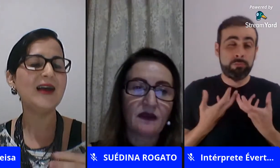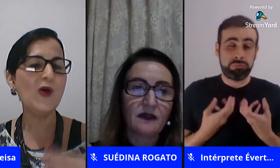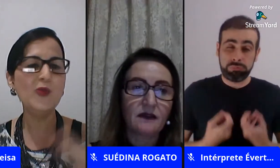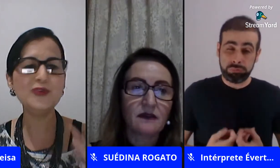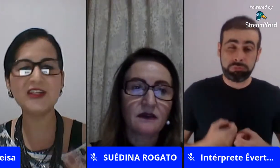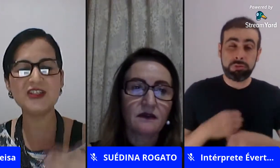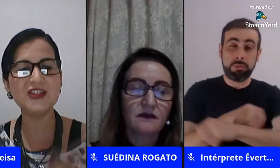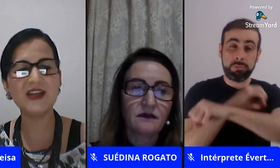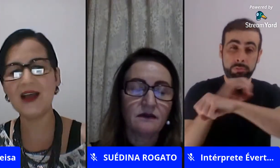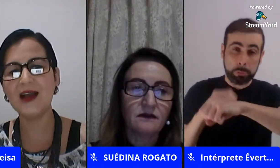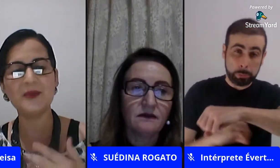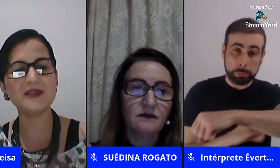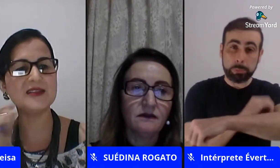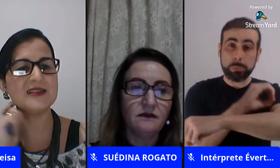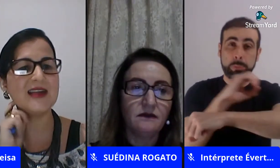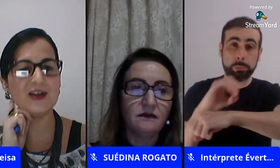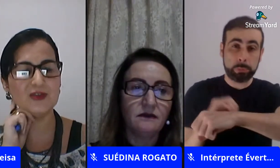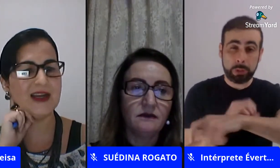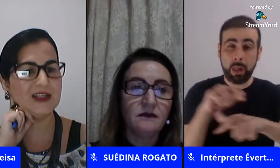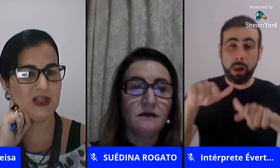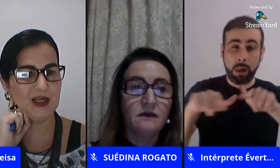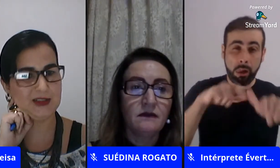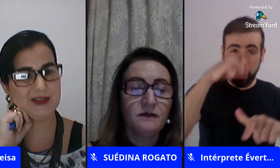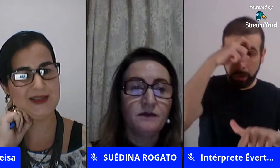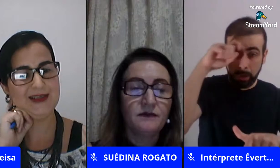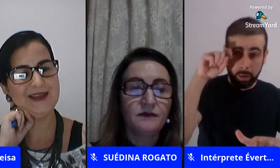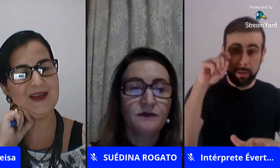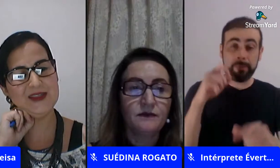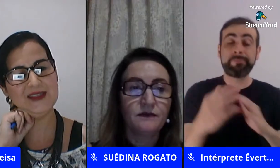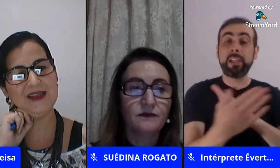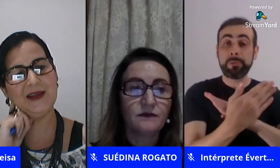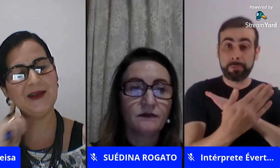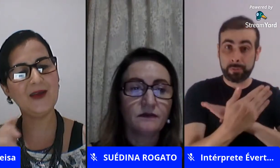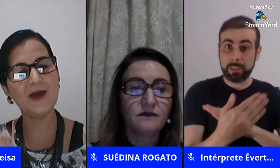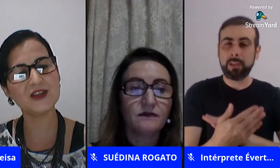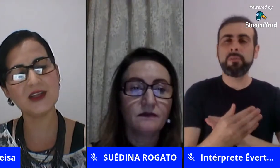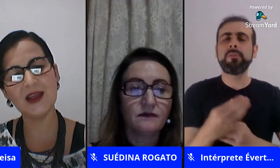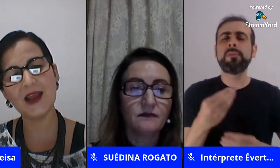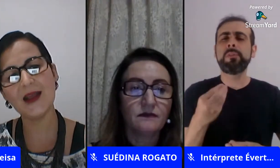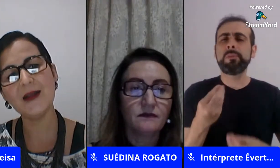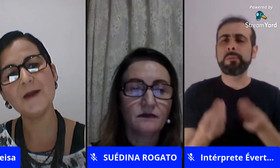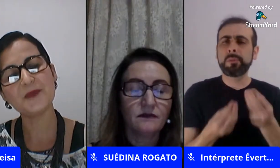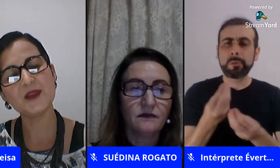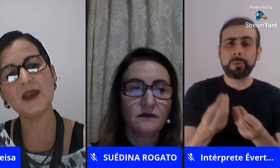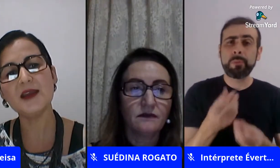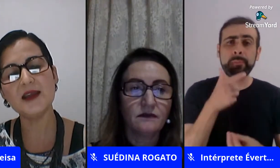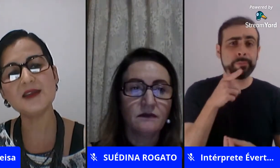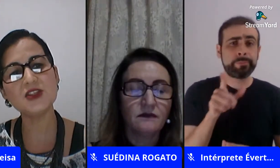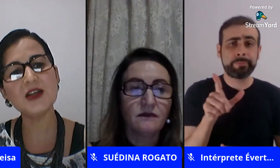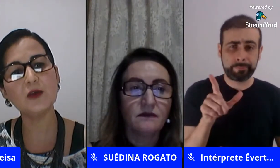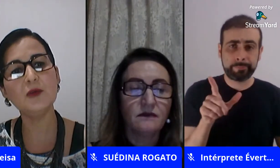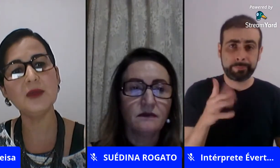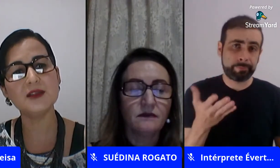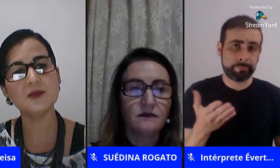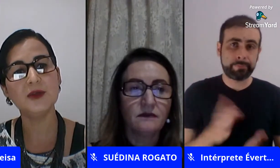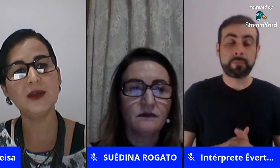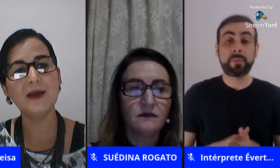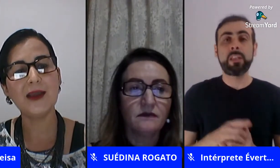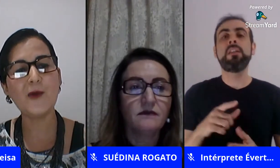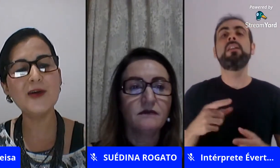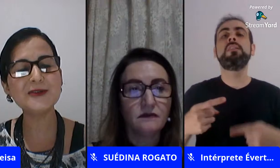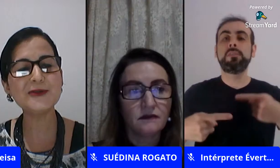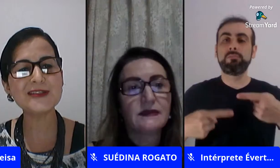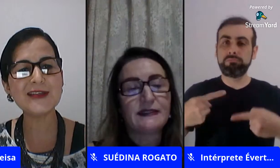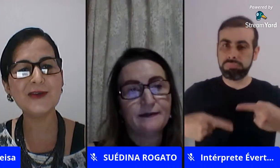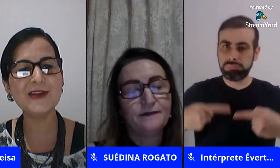eles arrumam um jeitinho de lá pesquisar ajudar a gente então assim eu acho que é esse diálogo mesmo